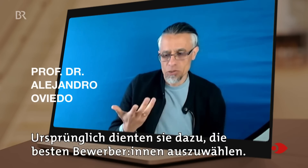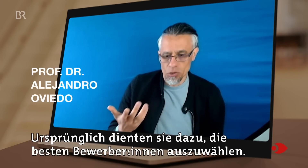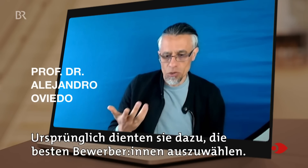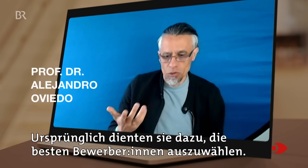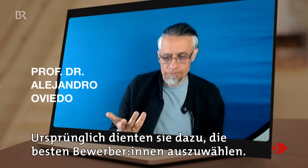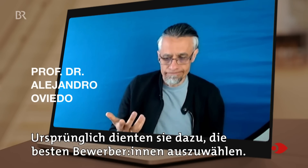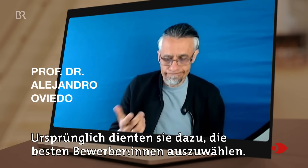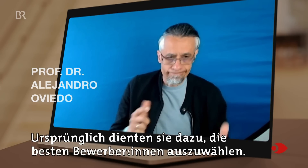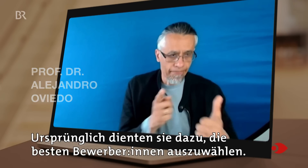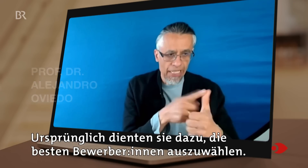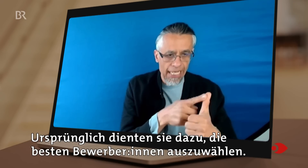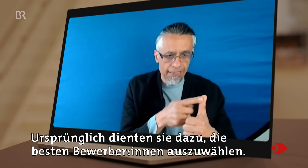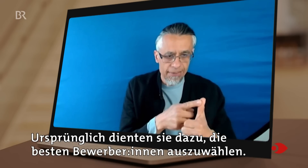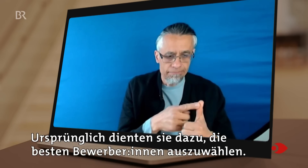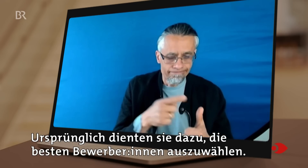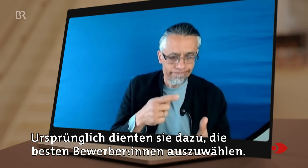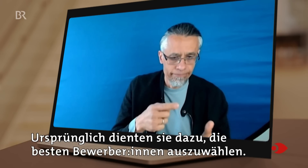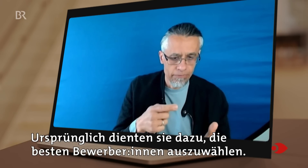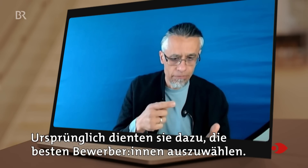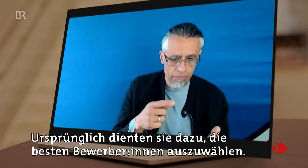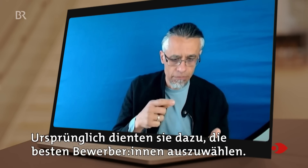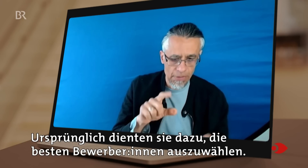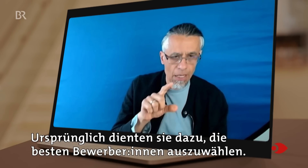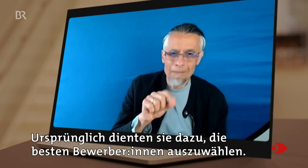Ursprünglich dienten sie dazu, die besten BewerberInnen auszuwählen.